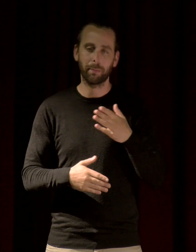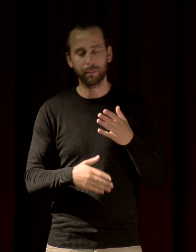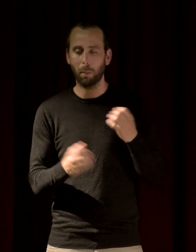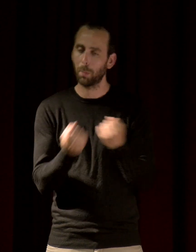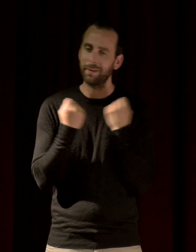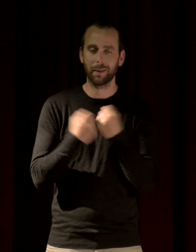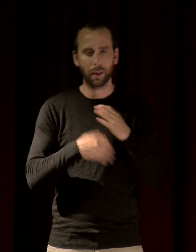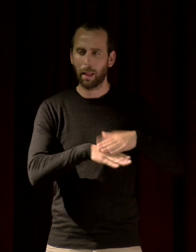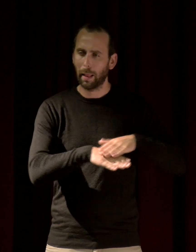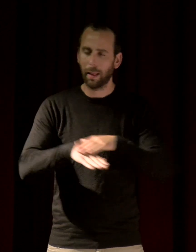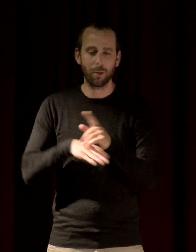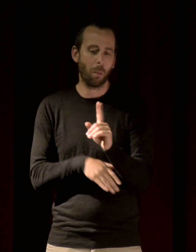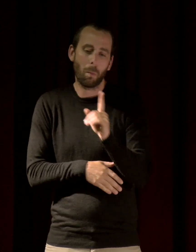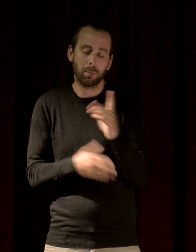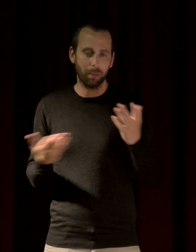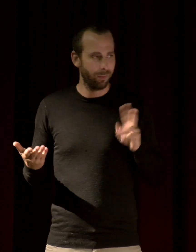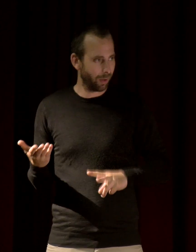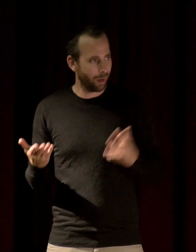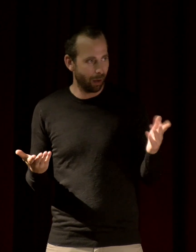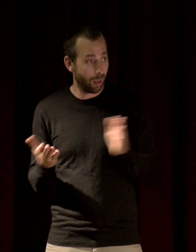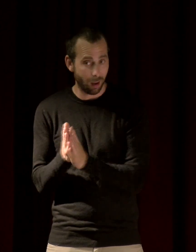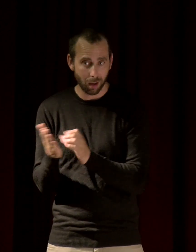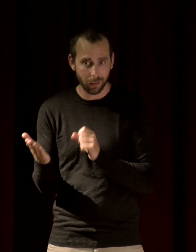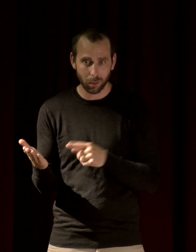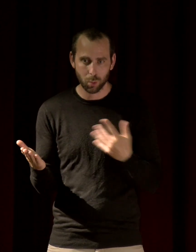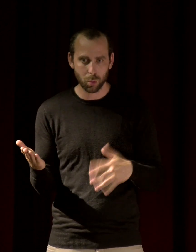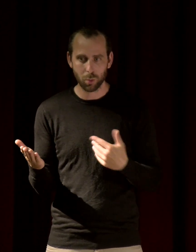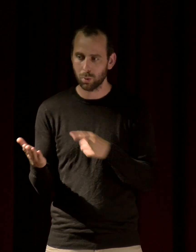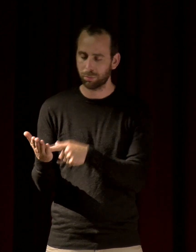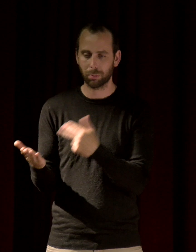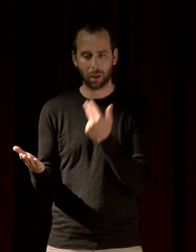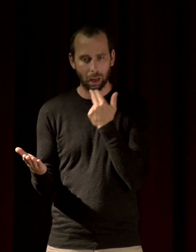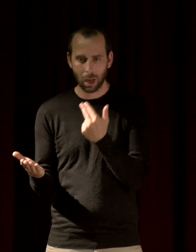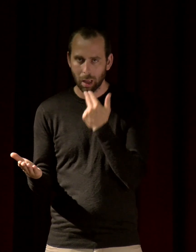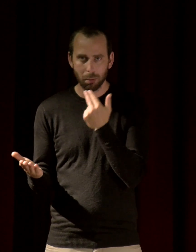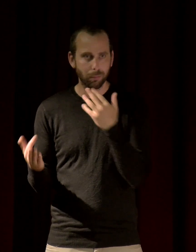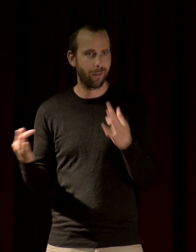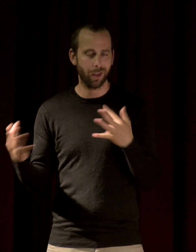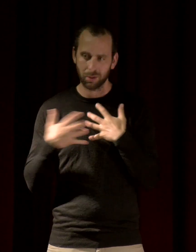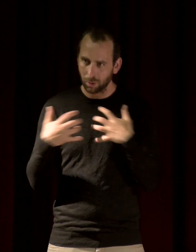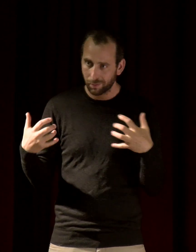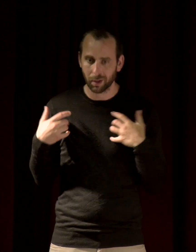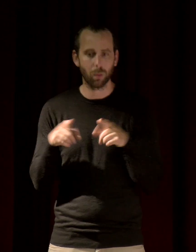mais j'insiste vraiment sur la très grande qualité à la fois scientifique et littéraire de